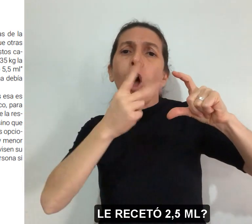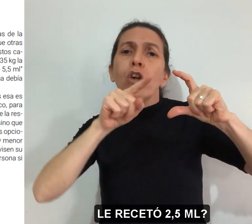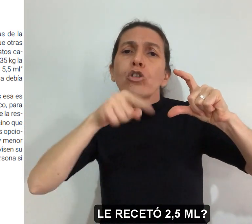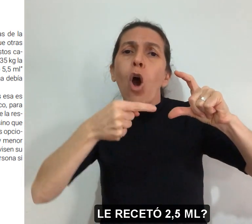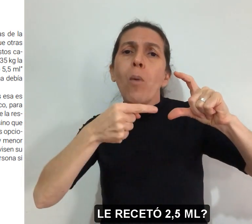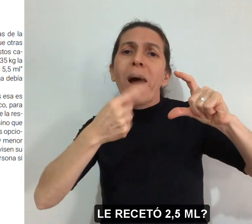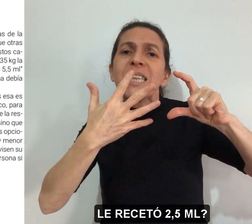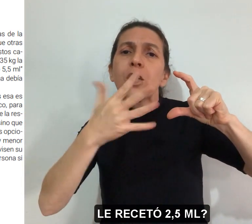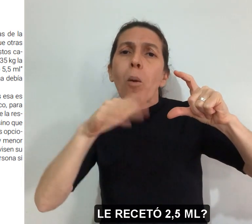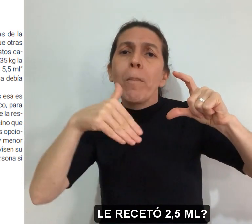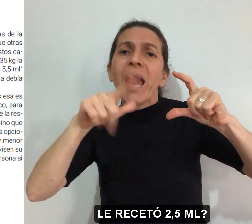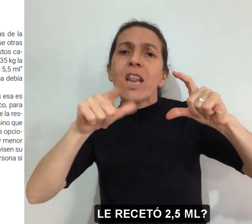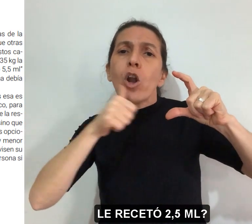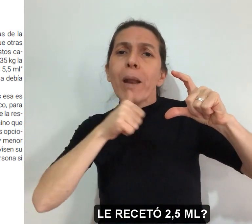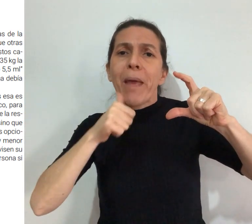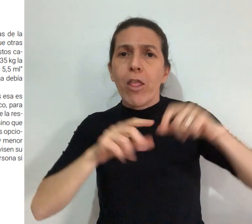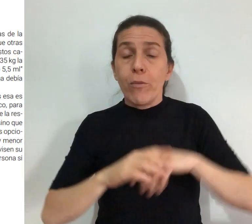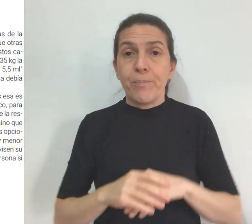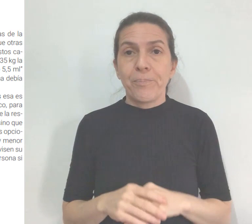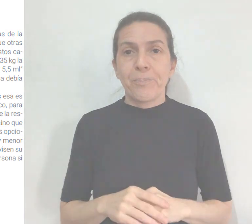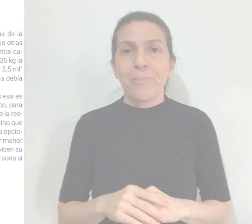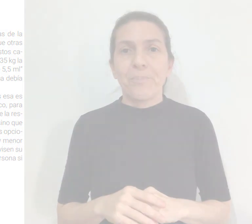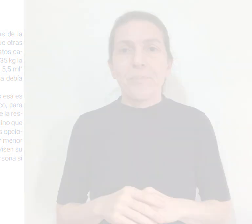,5 mililitros?